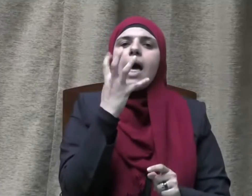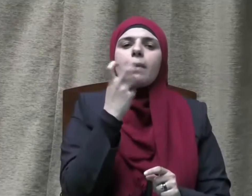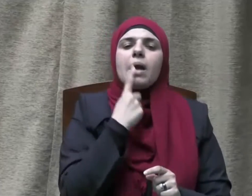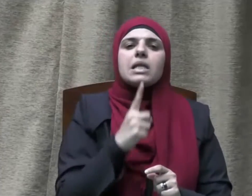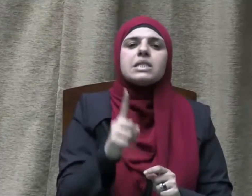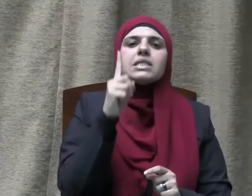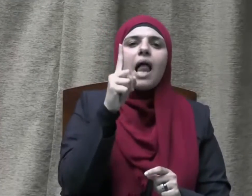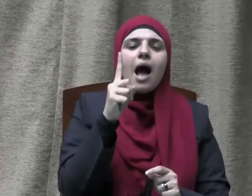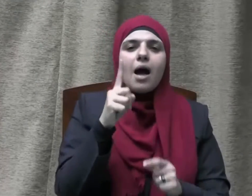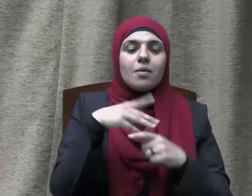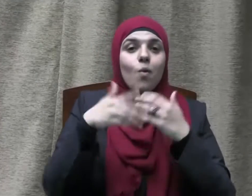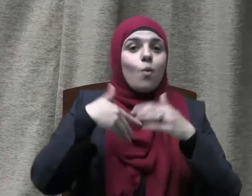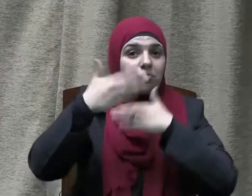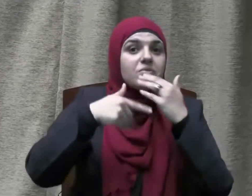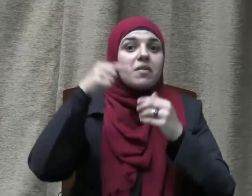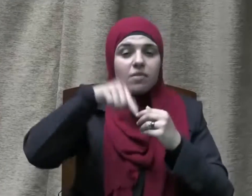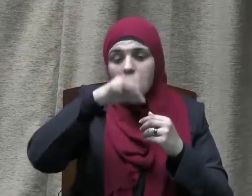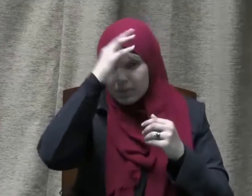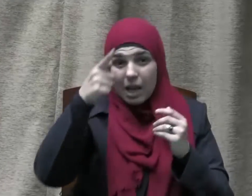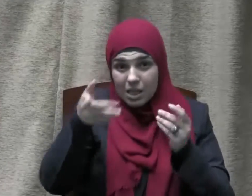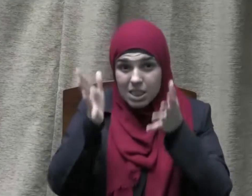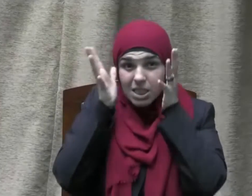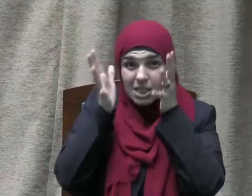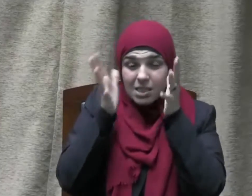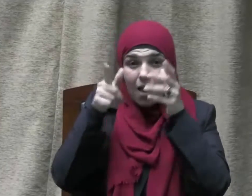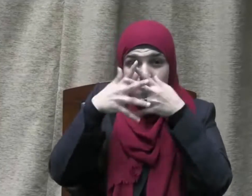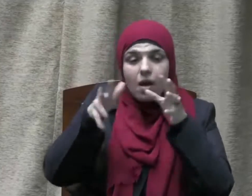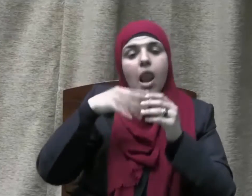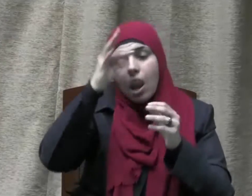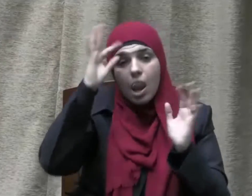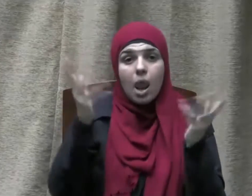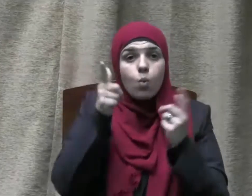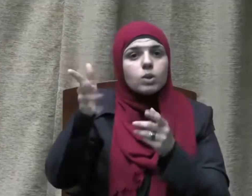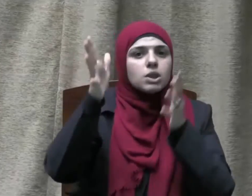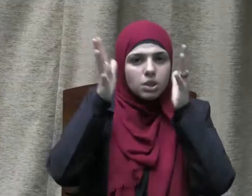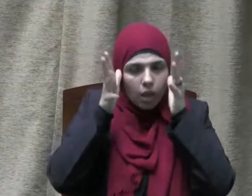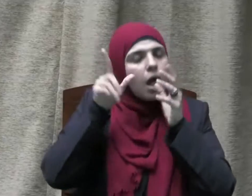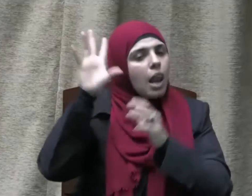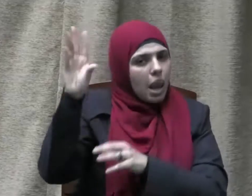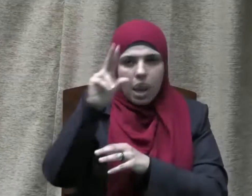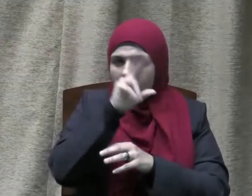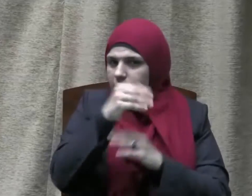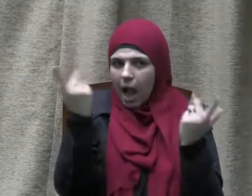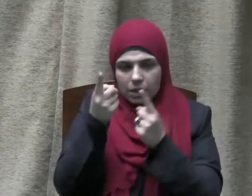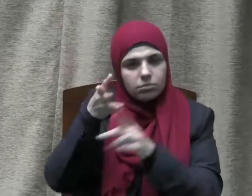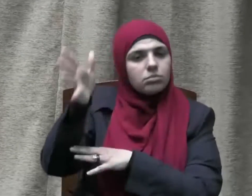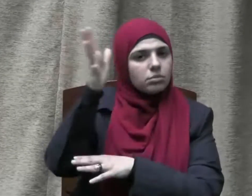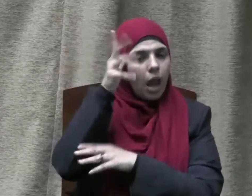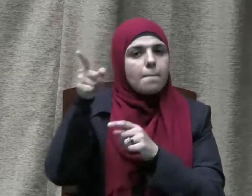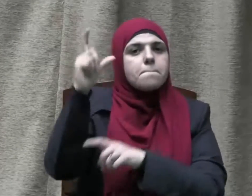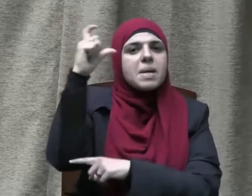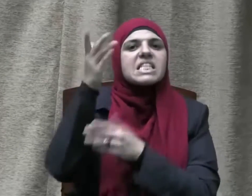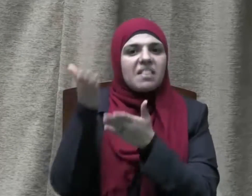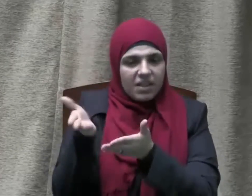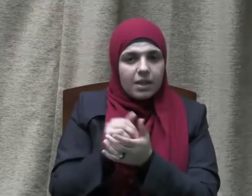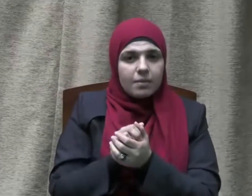وأينما أدركتك الصلاة فصلي فهو مسجد لقد ربط تحويل